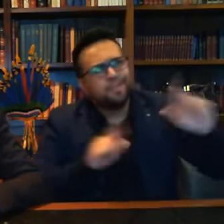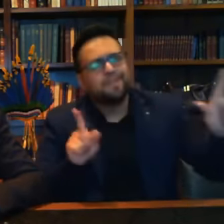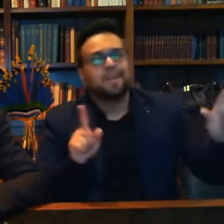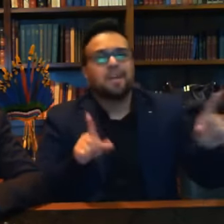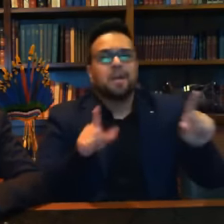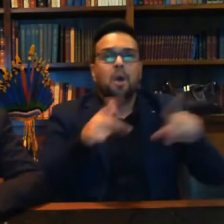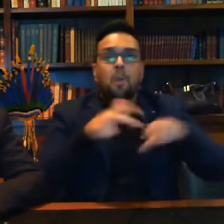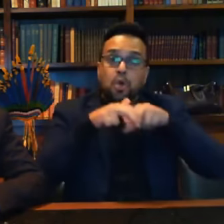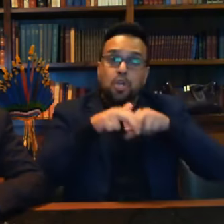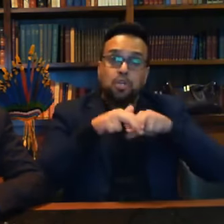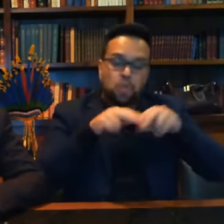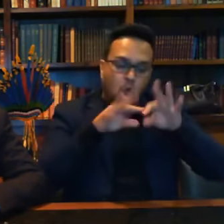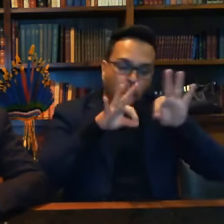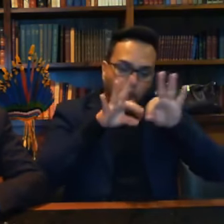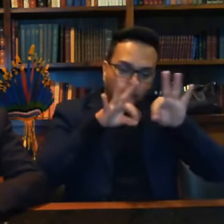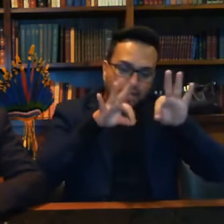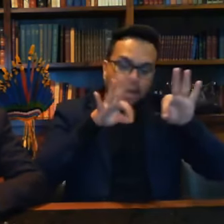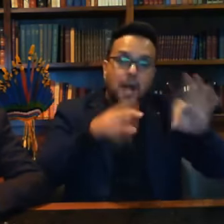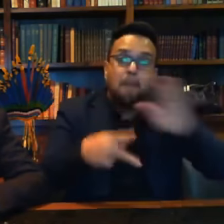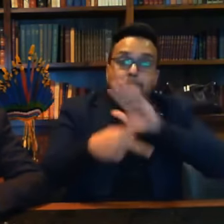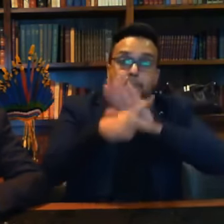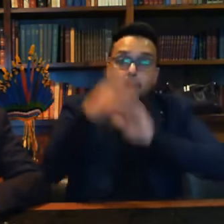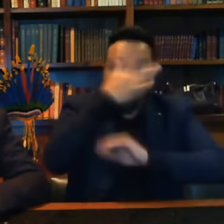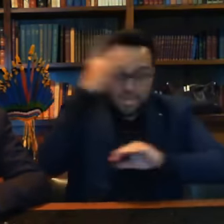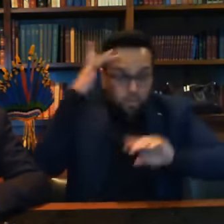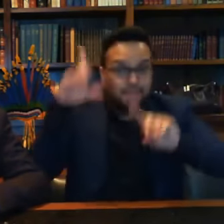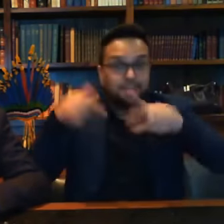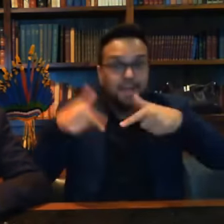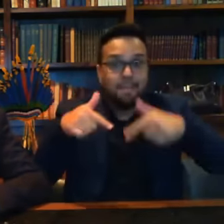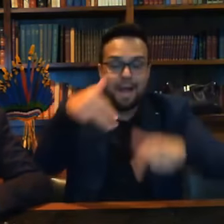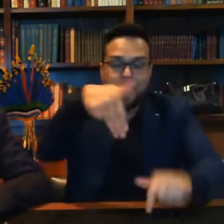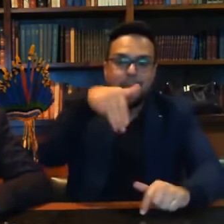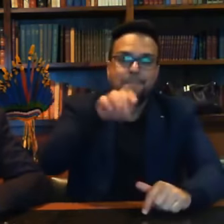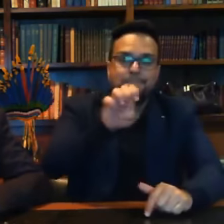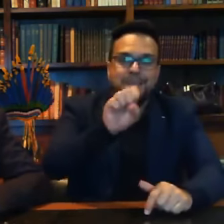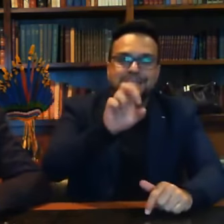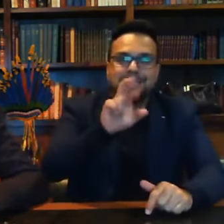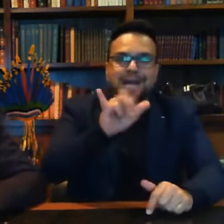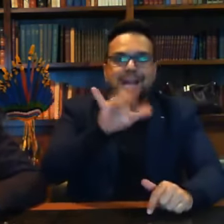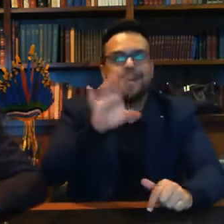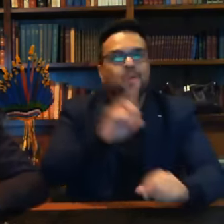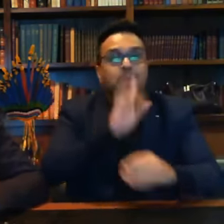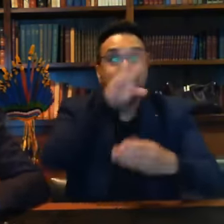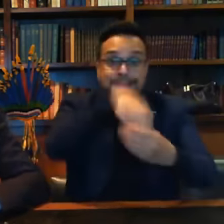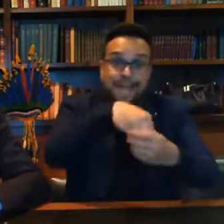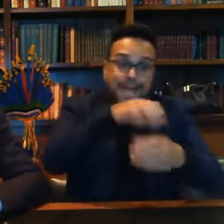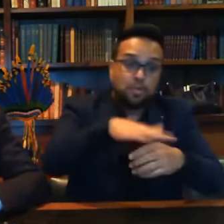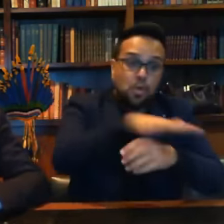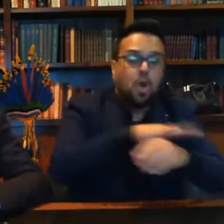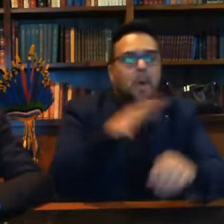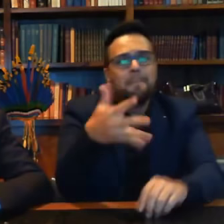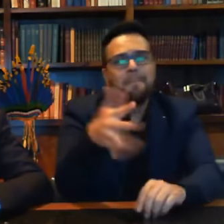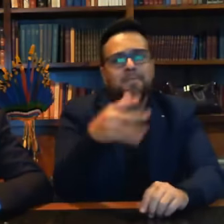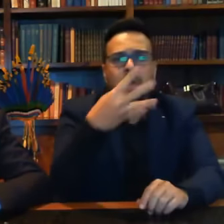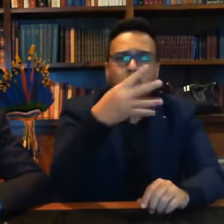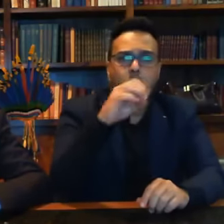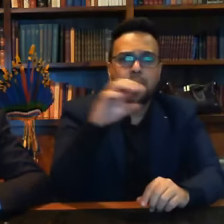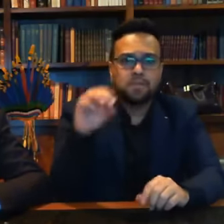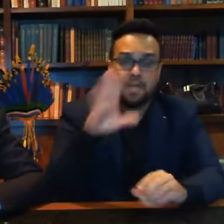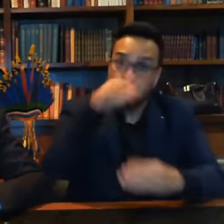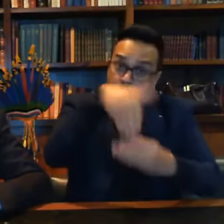apuração seria feita pelos próprios mesares. Ali na sessão eleitoral, a média são 400 votos